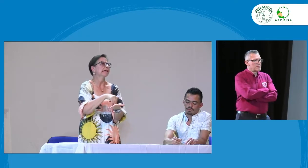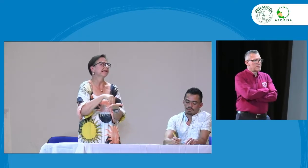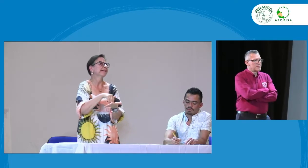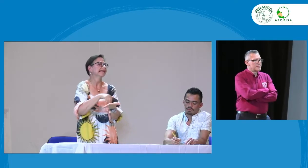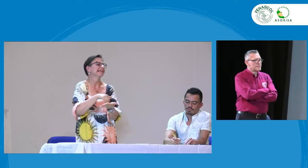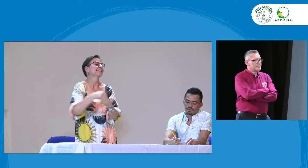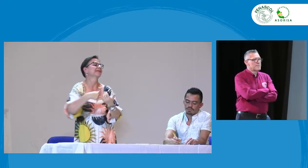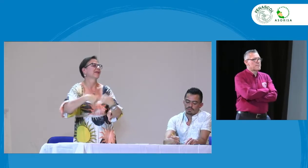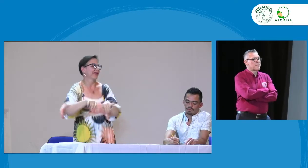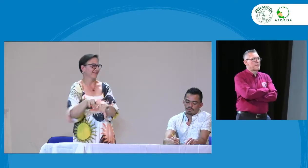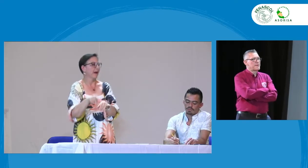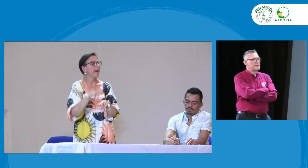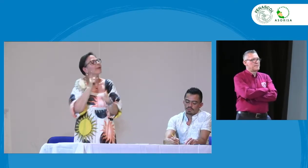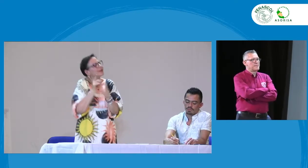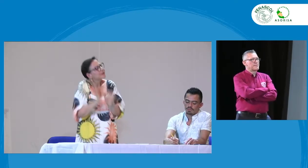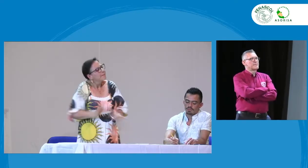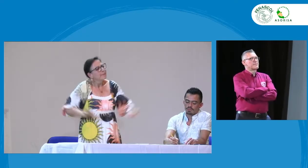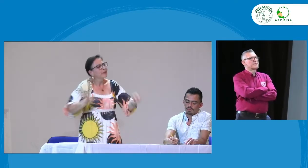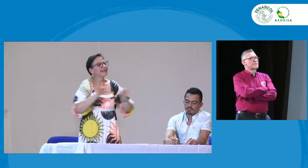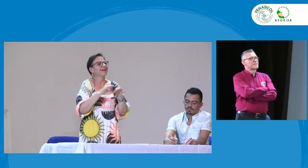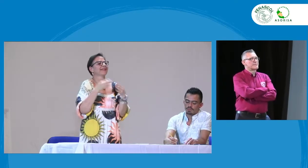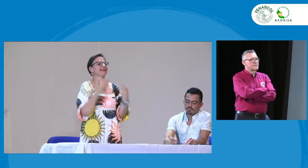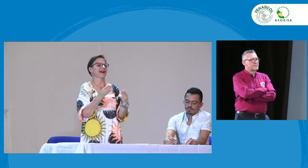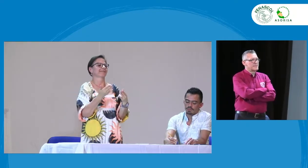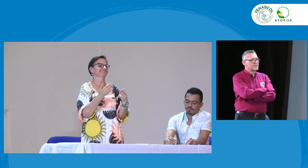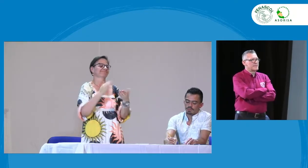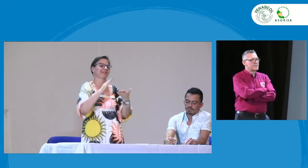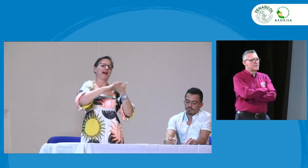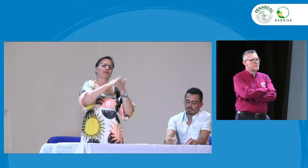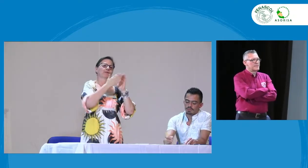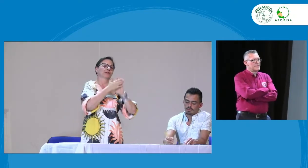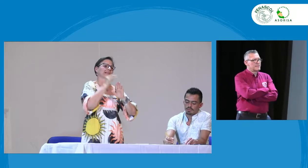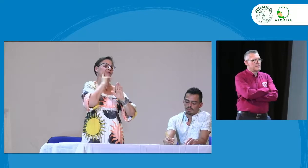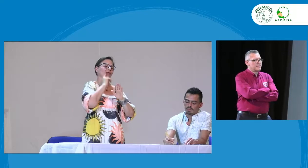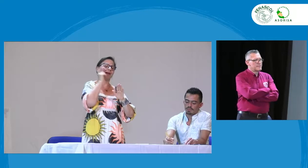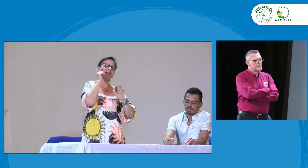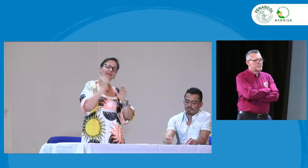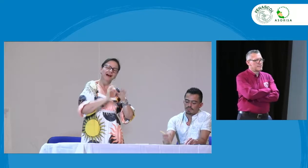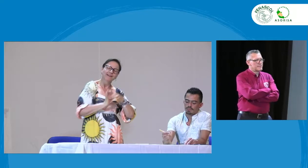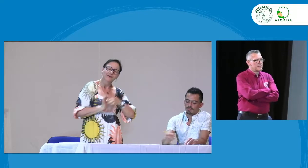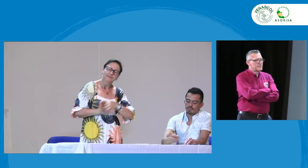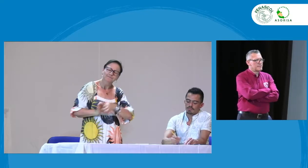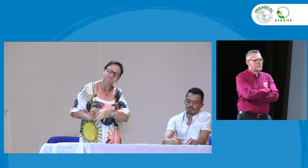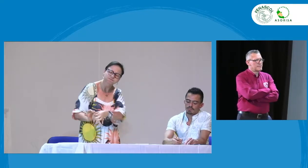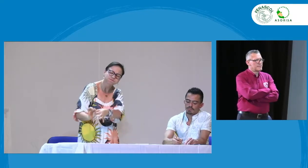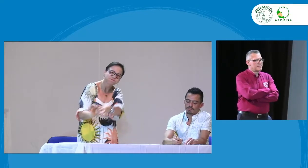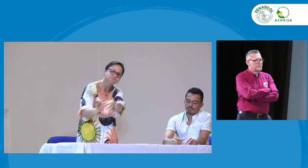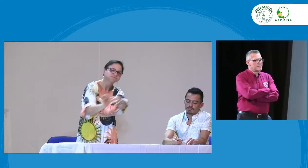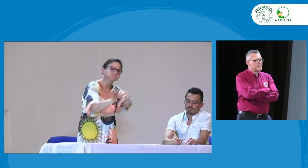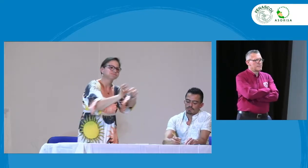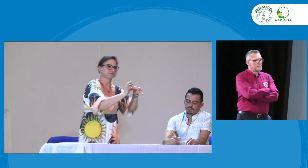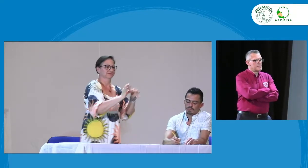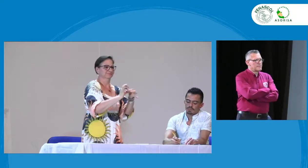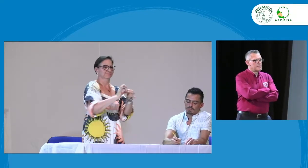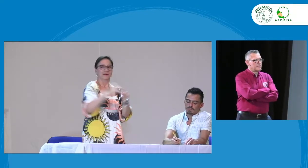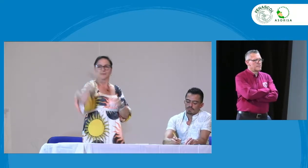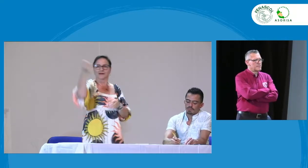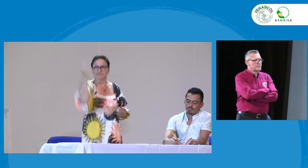sigue siendo muy deficiente, mucha debilidad en torno a esto y la comunidad sorda sobre todo debe